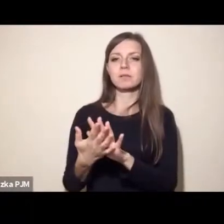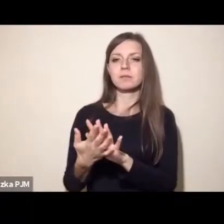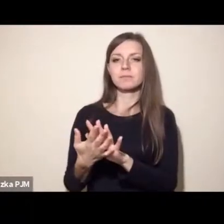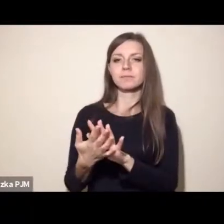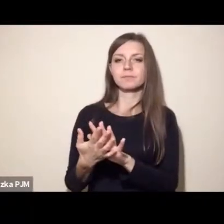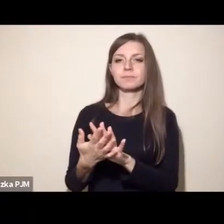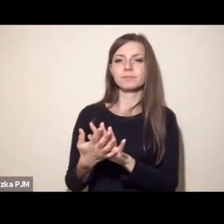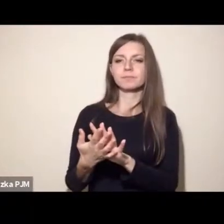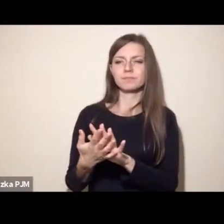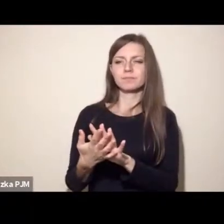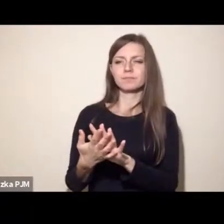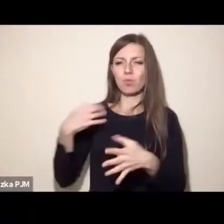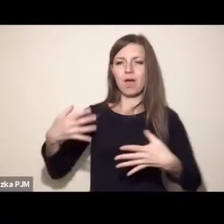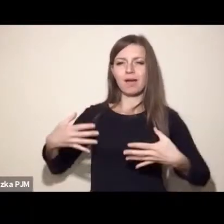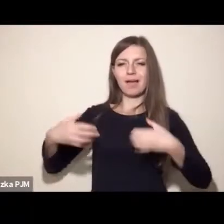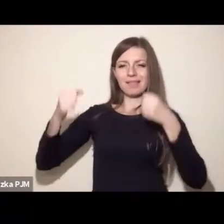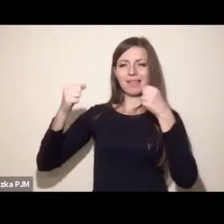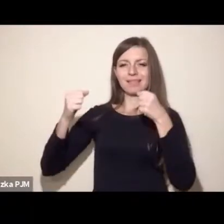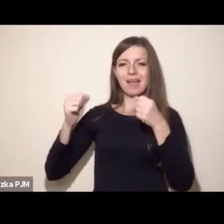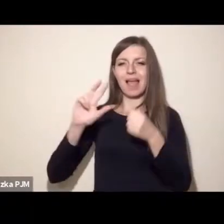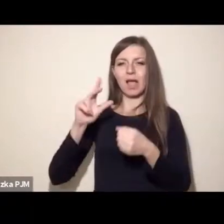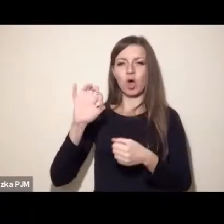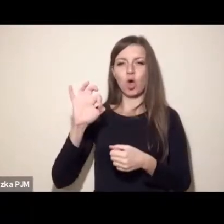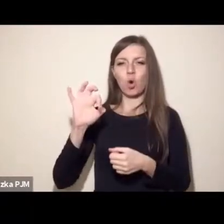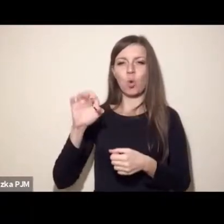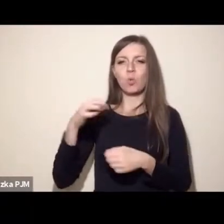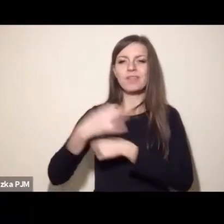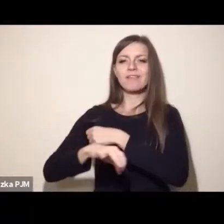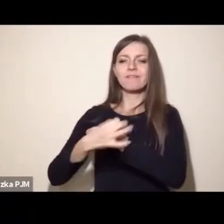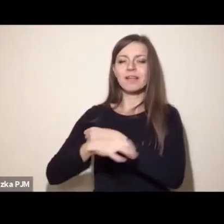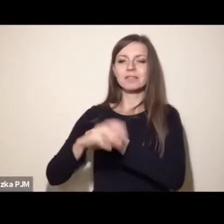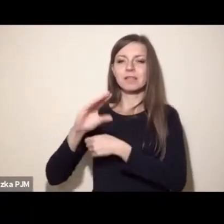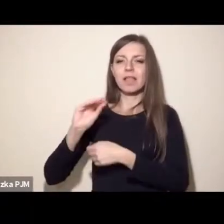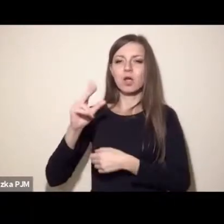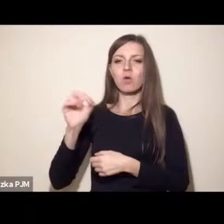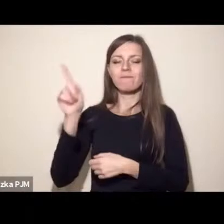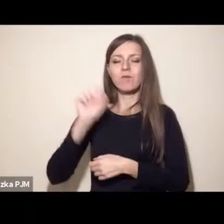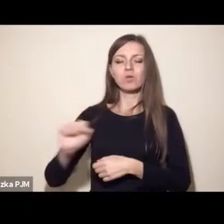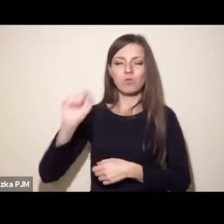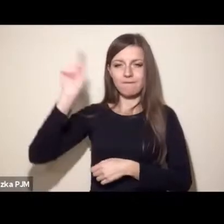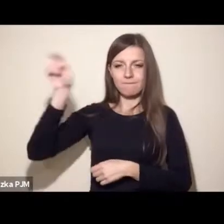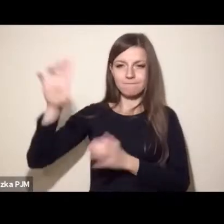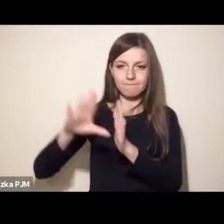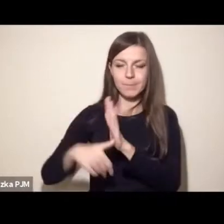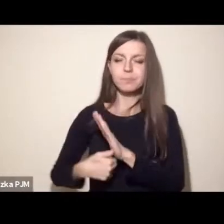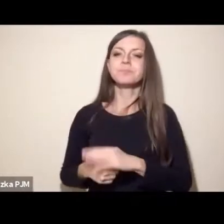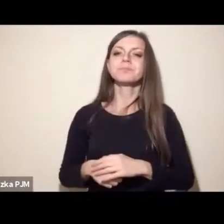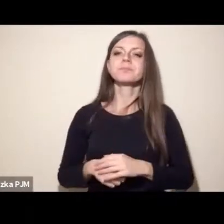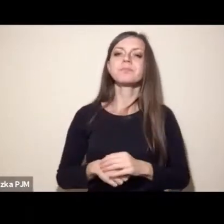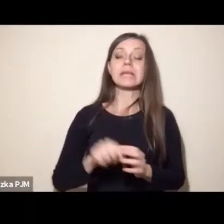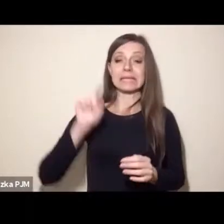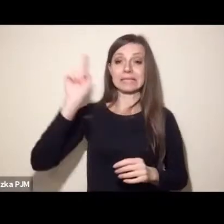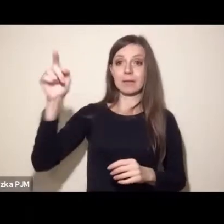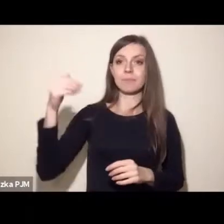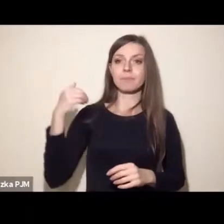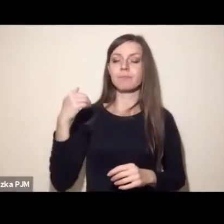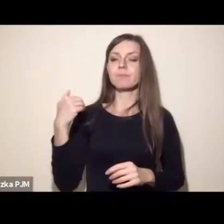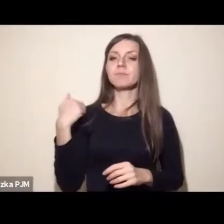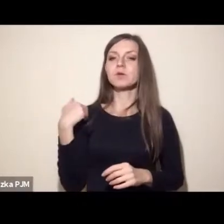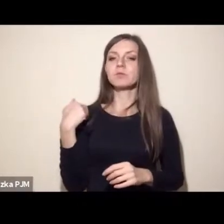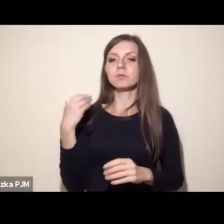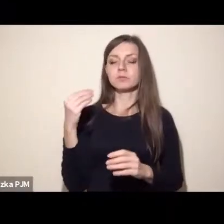Katedrę Ekonomii Ekologicznej Uniwersytetu Ekonomicznego we Wrocławiu to tam wskazano od razu